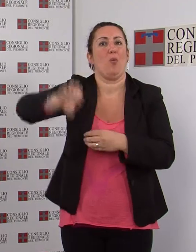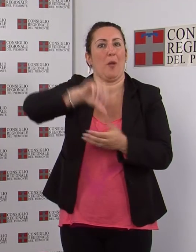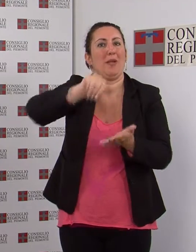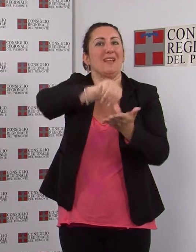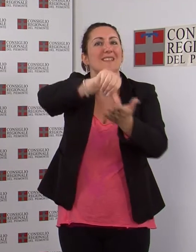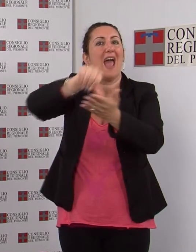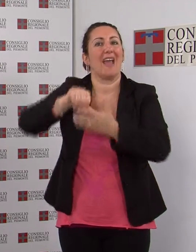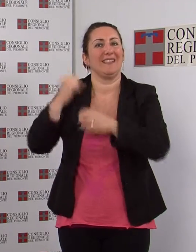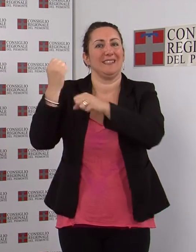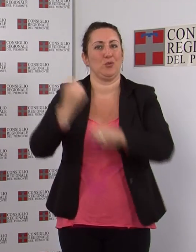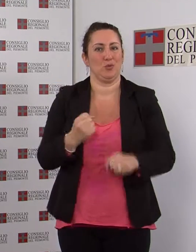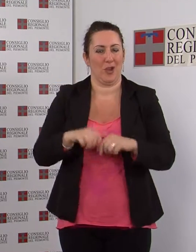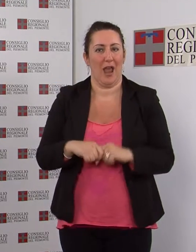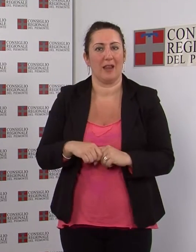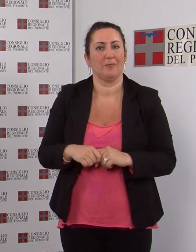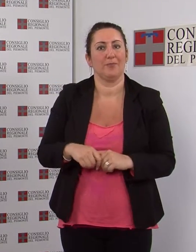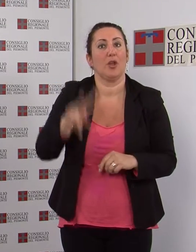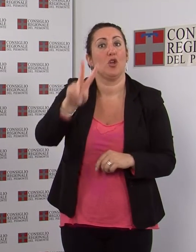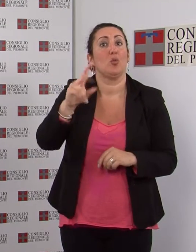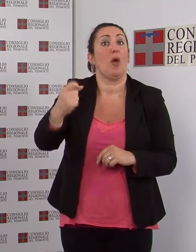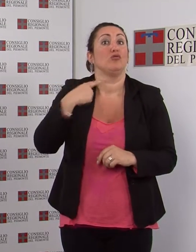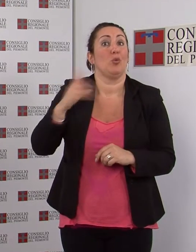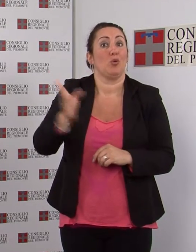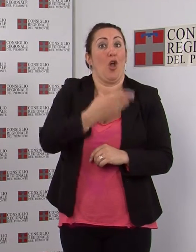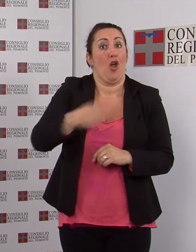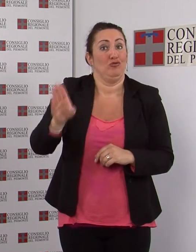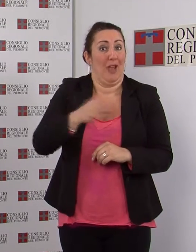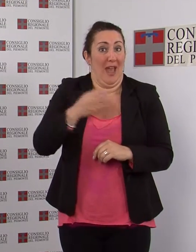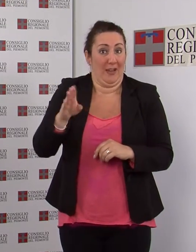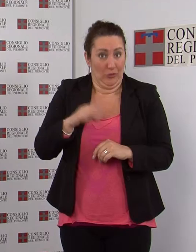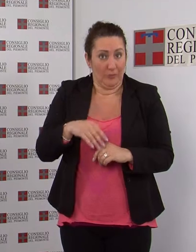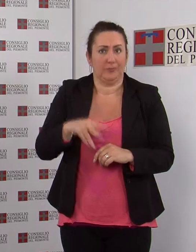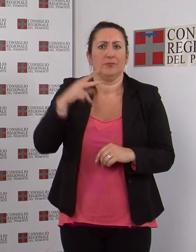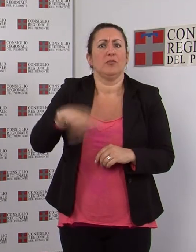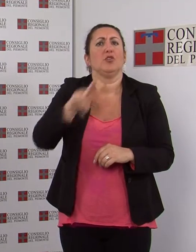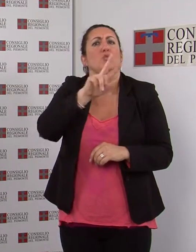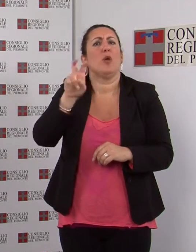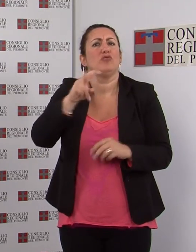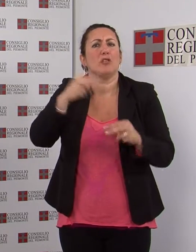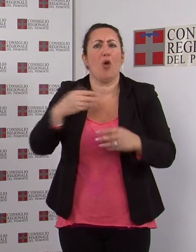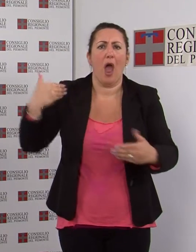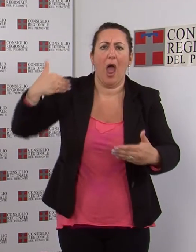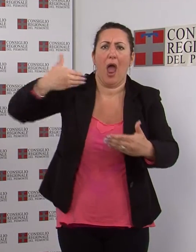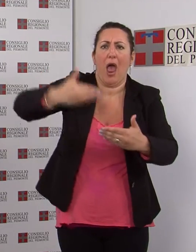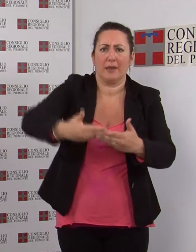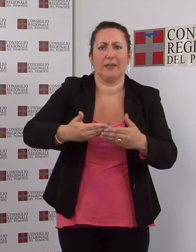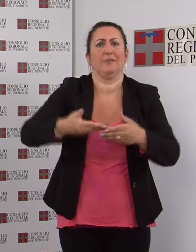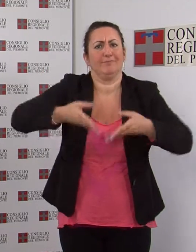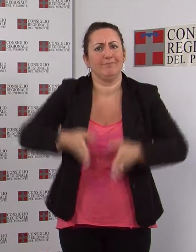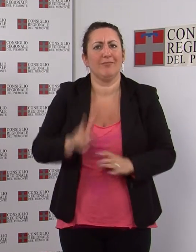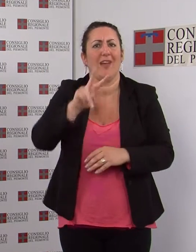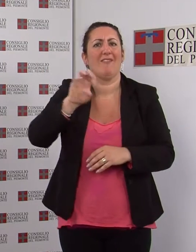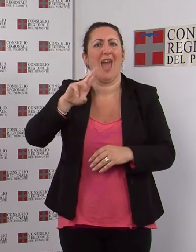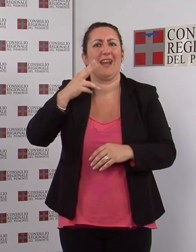Concerto del 2 giugno I 200 anni della nascita di due giganti della musica, Giuseppe Verdi e Richard Wagner, faranno da